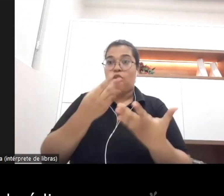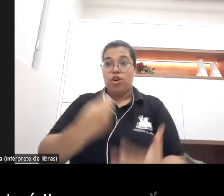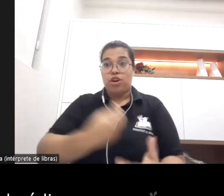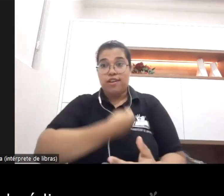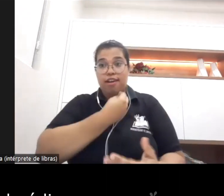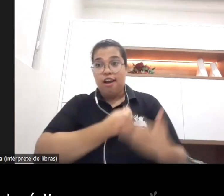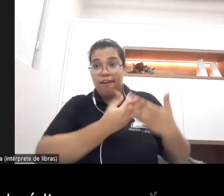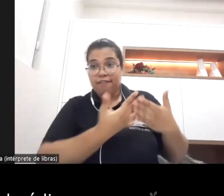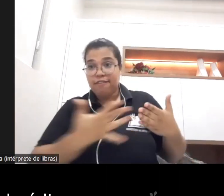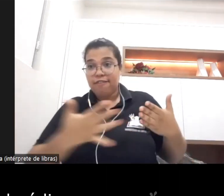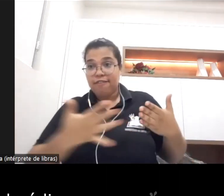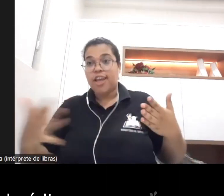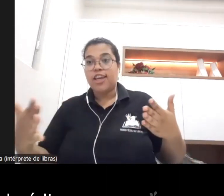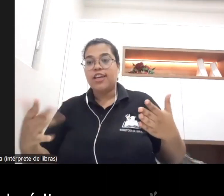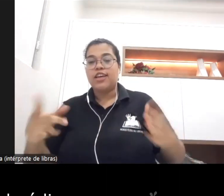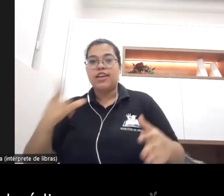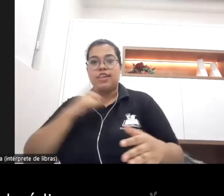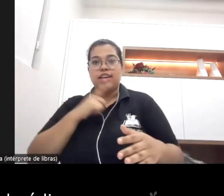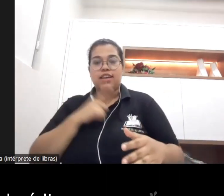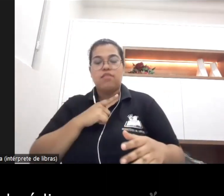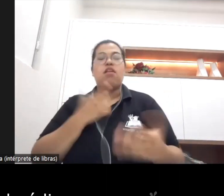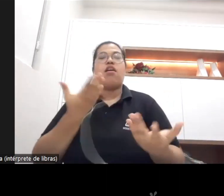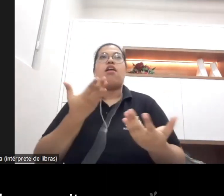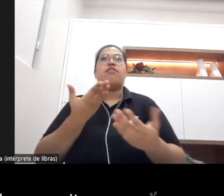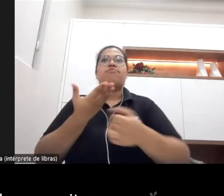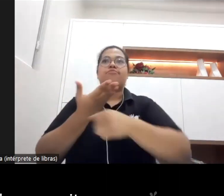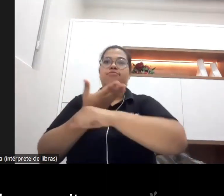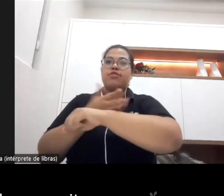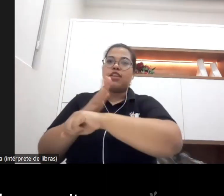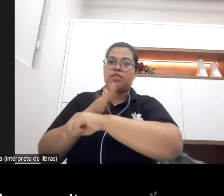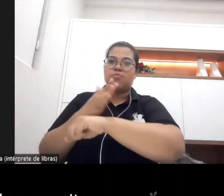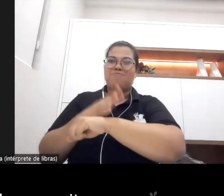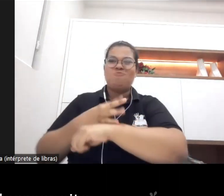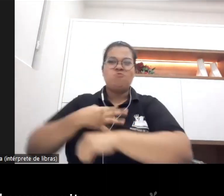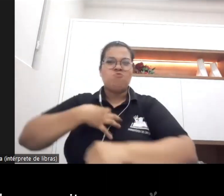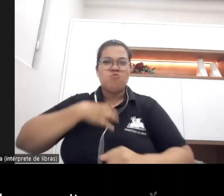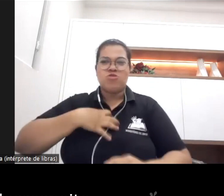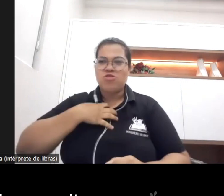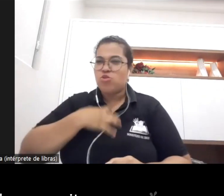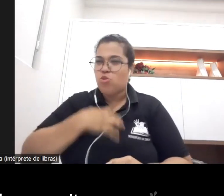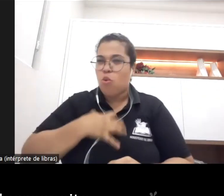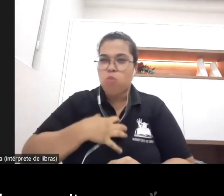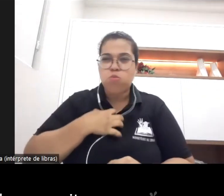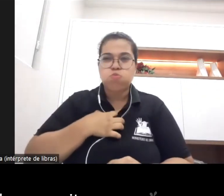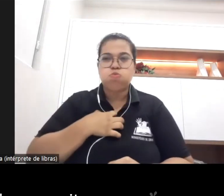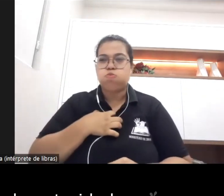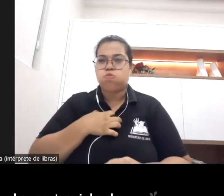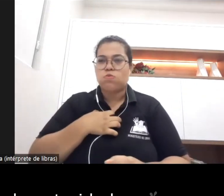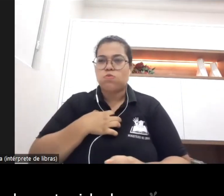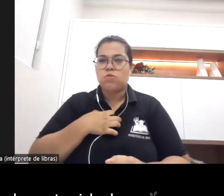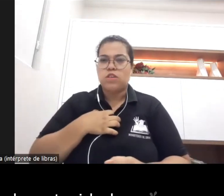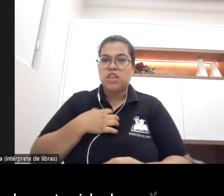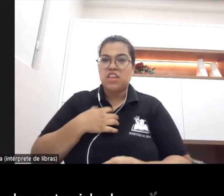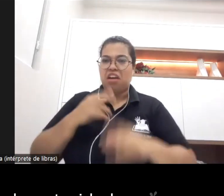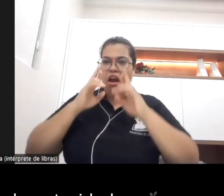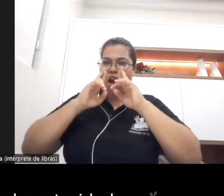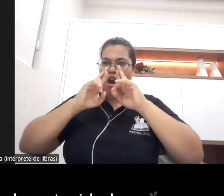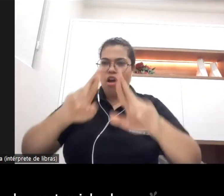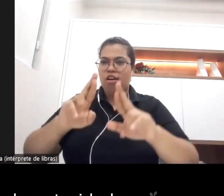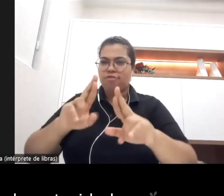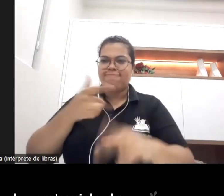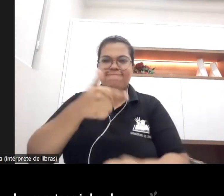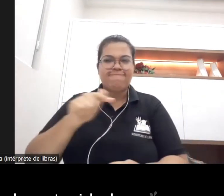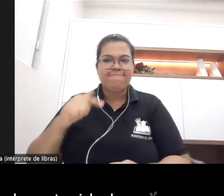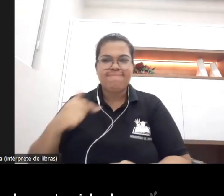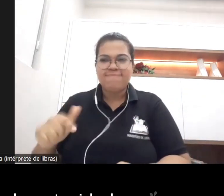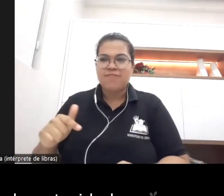as práticas de ódio as práticas de desrespeito de desconsideração